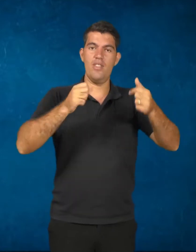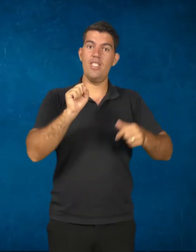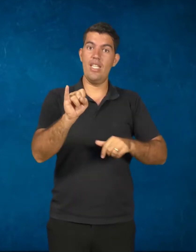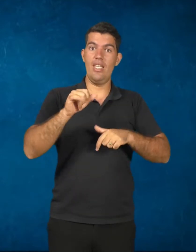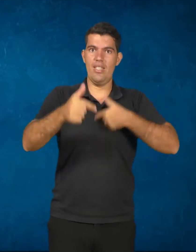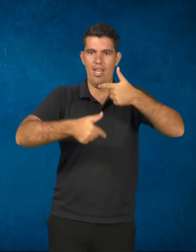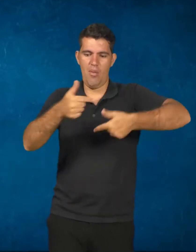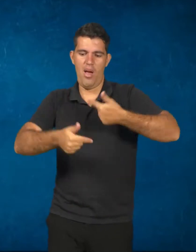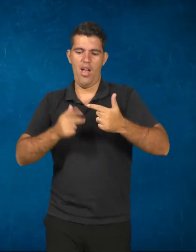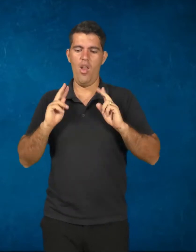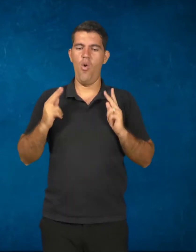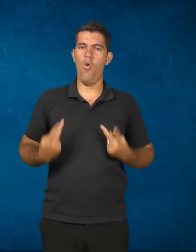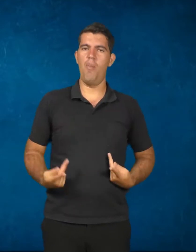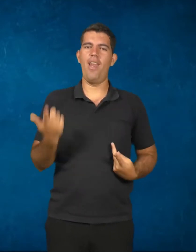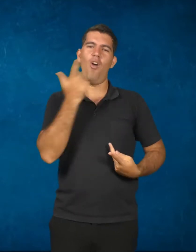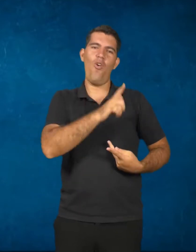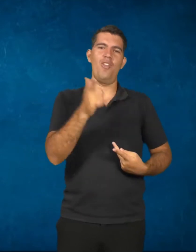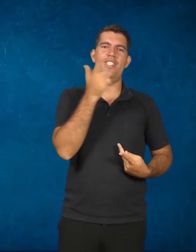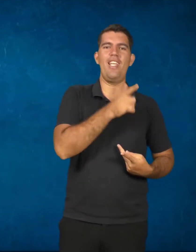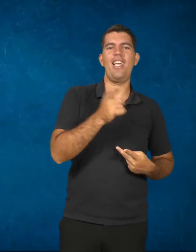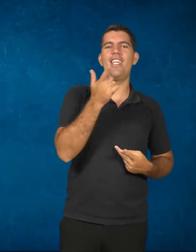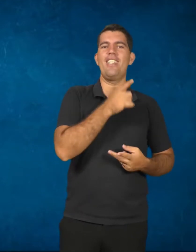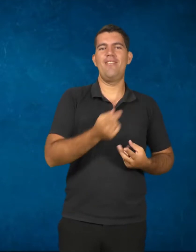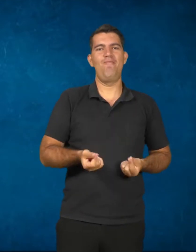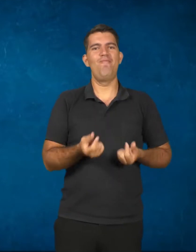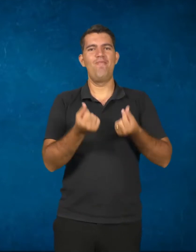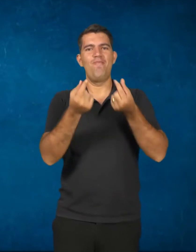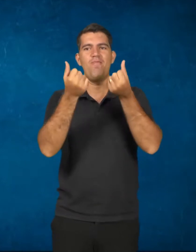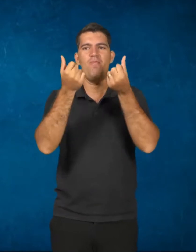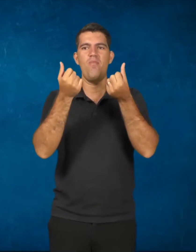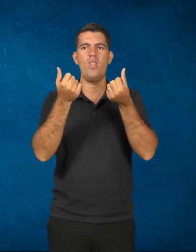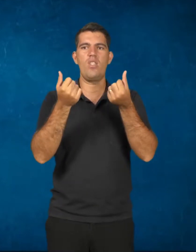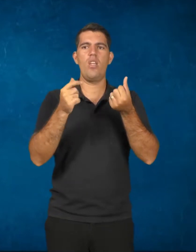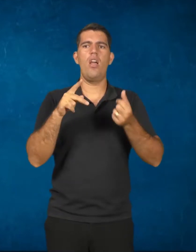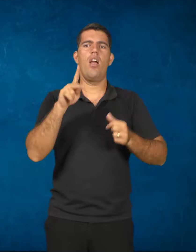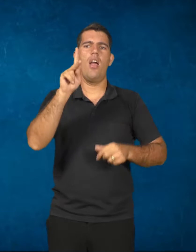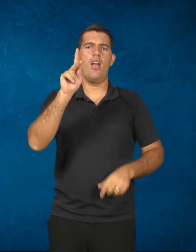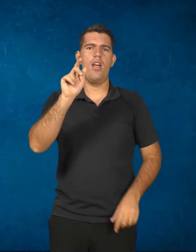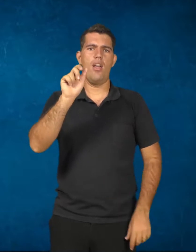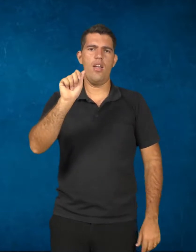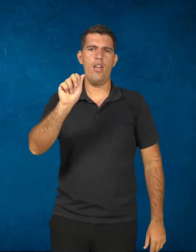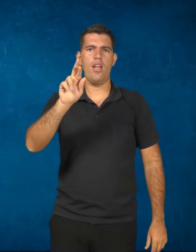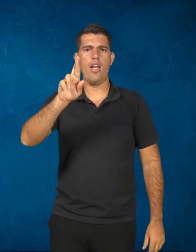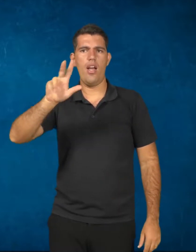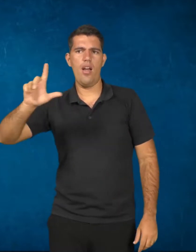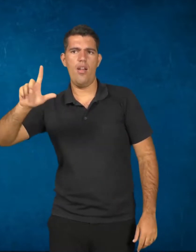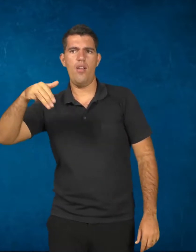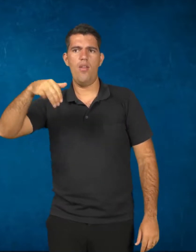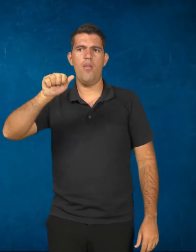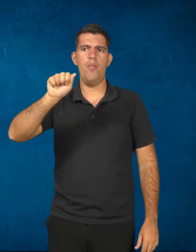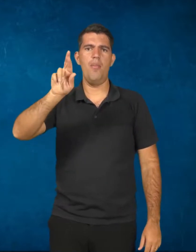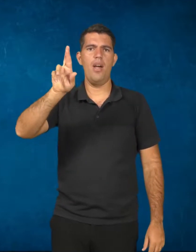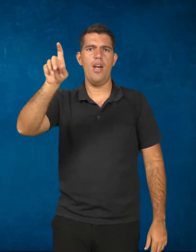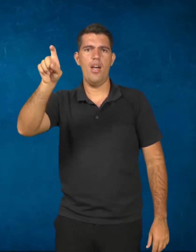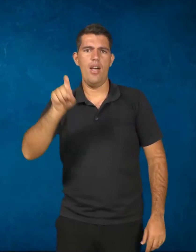ser humano angariava a sua própria riqueza. Para Karl Marx, o trabalho representava a fonte de